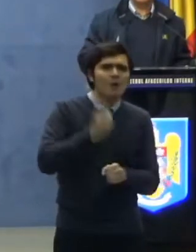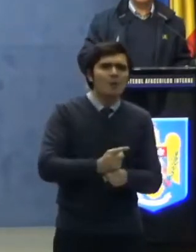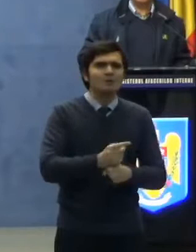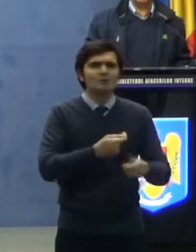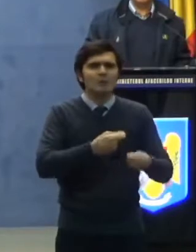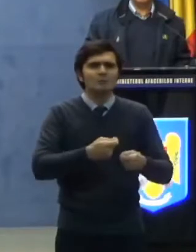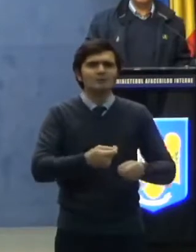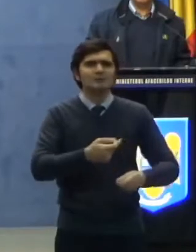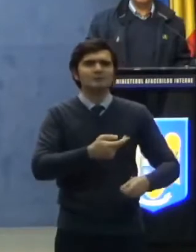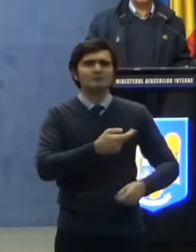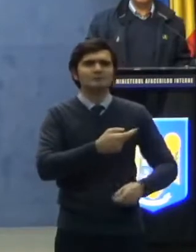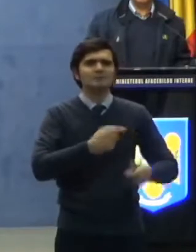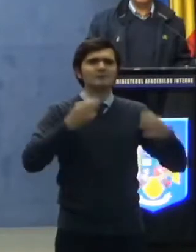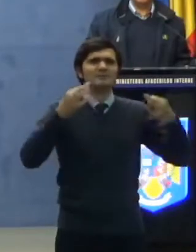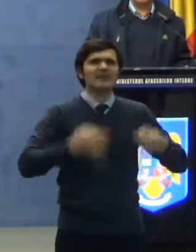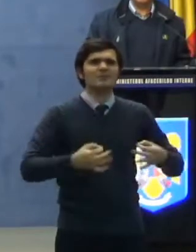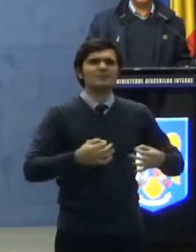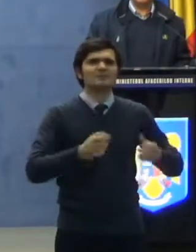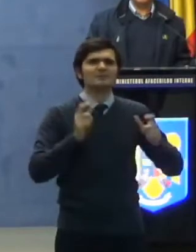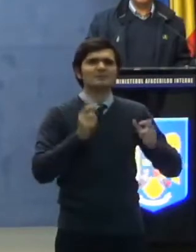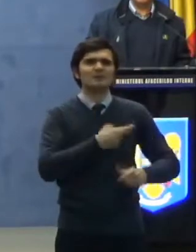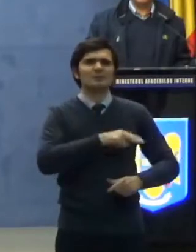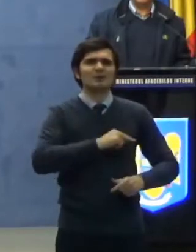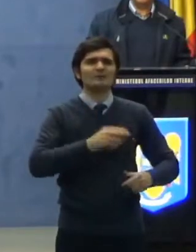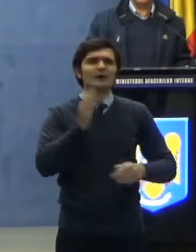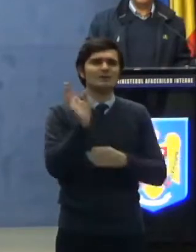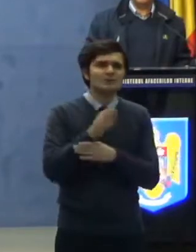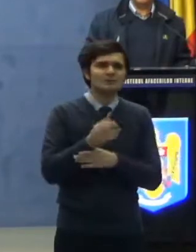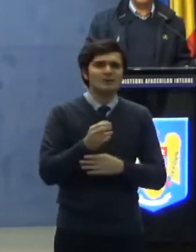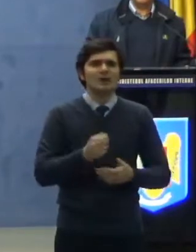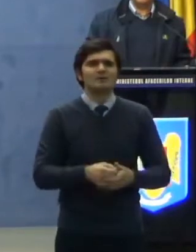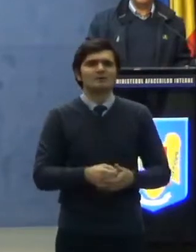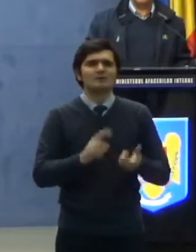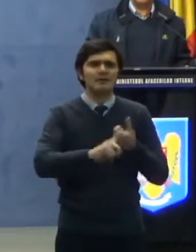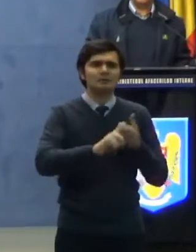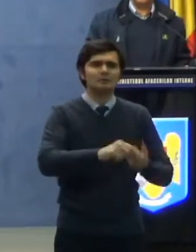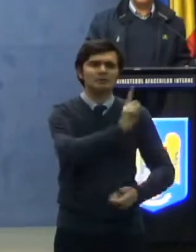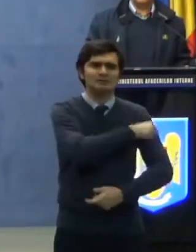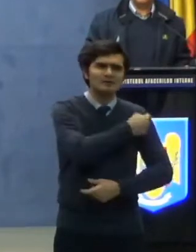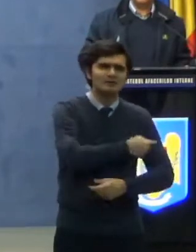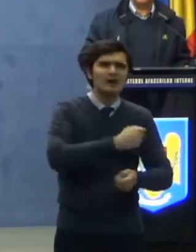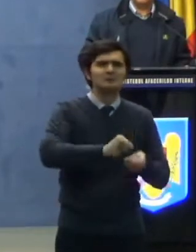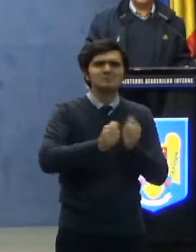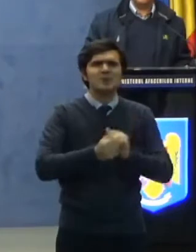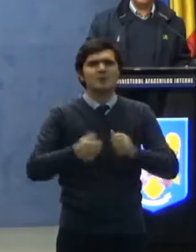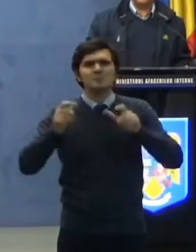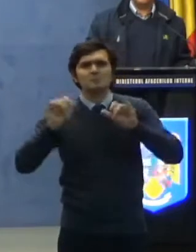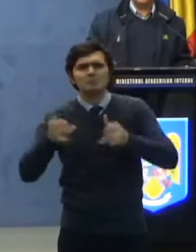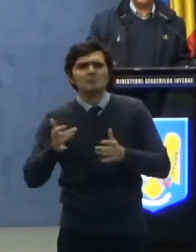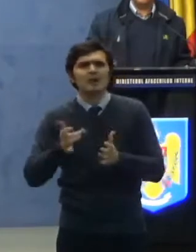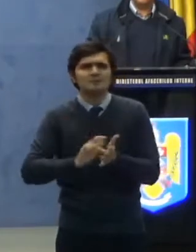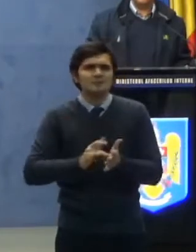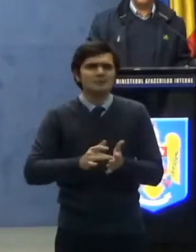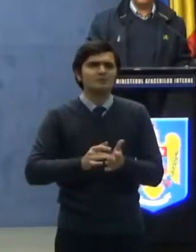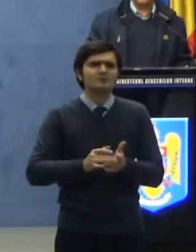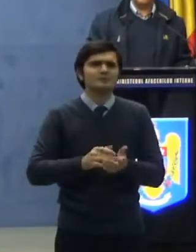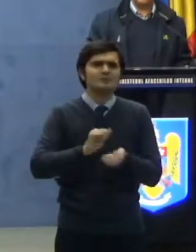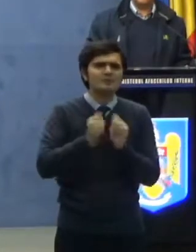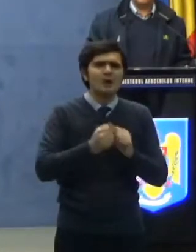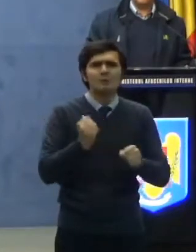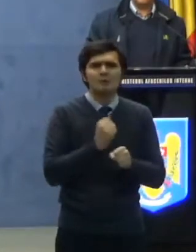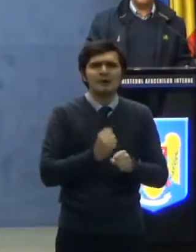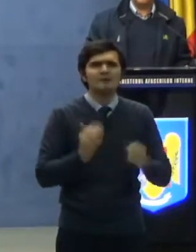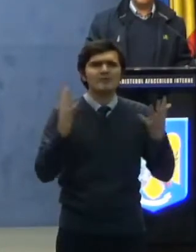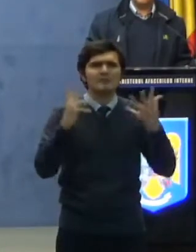securității naționale, domeniul sanitar al situațiilor de urgență, în administrația publică locală,